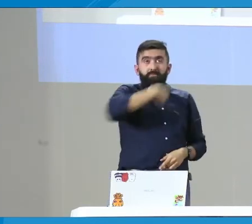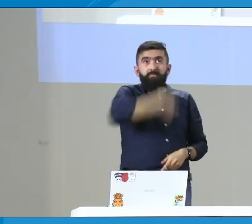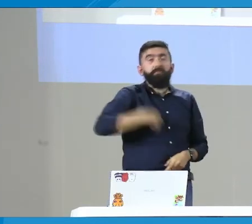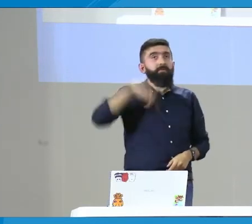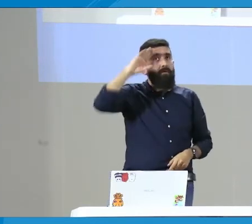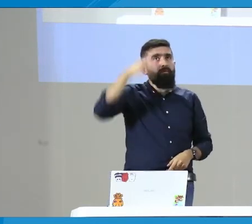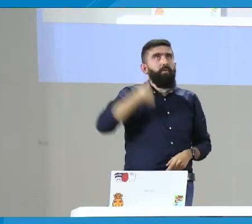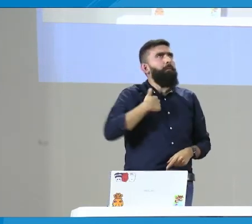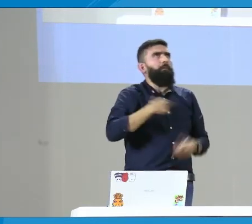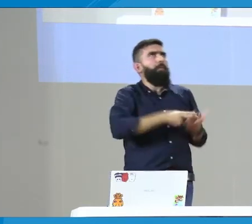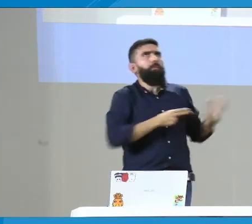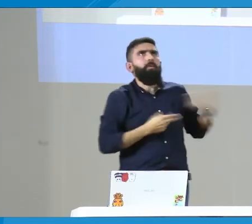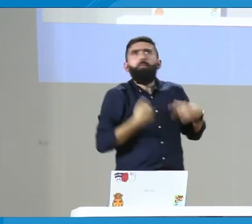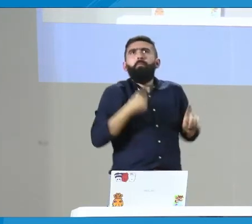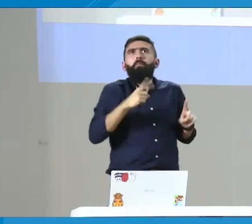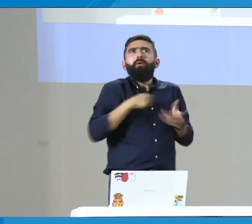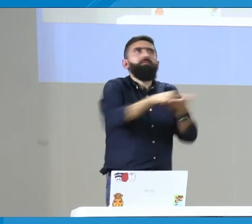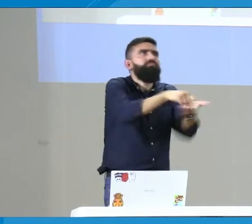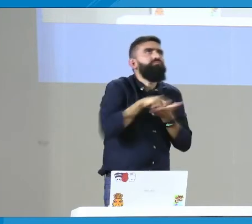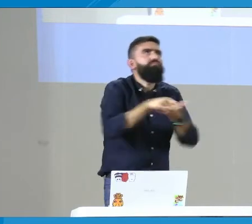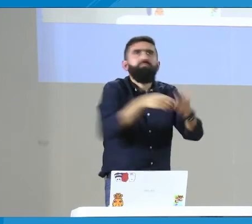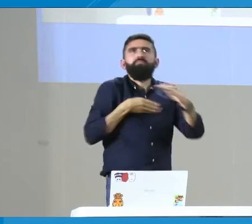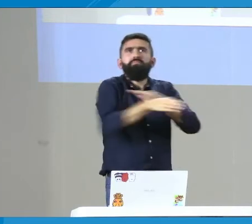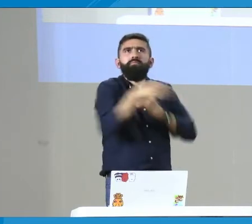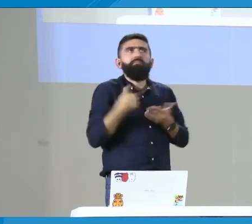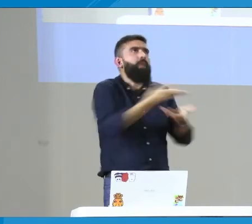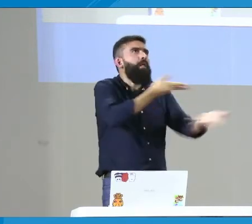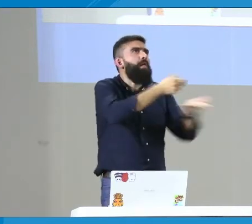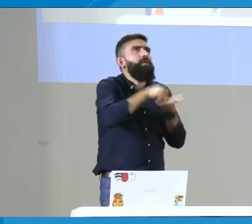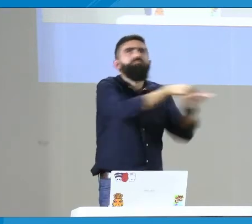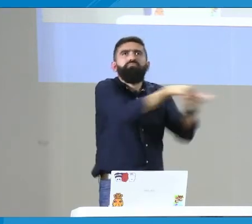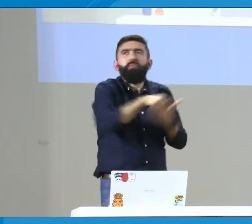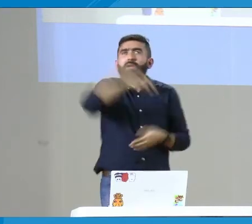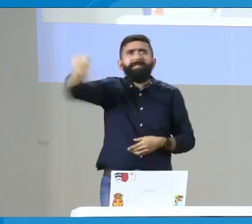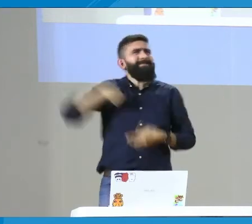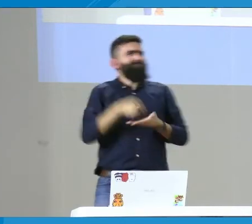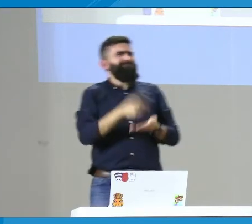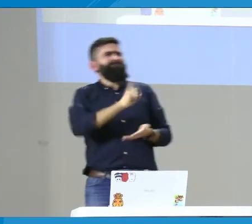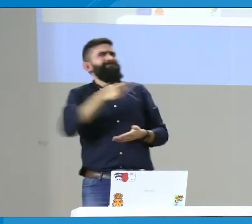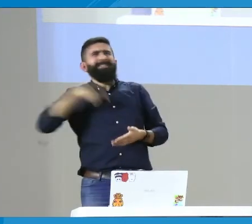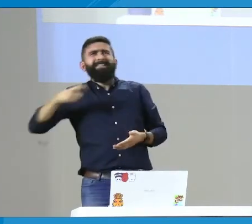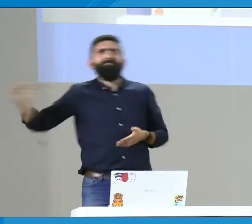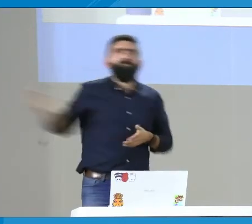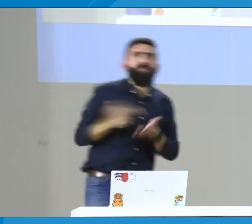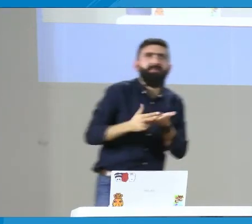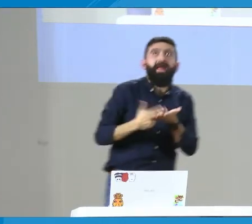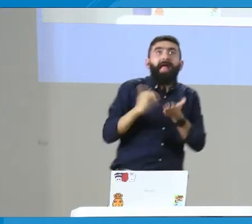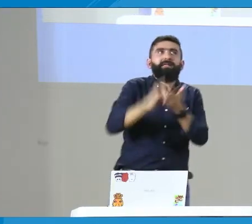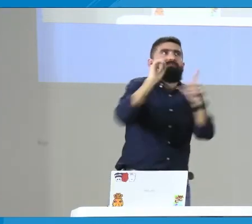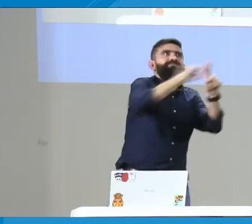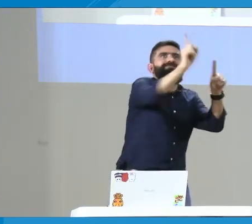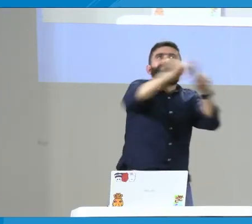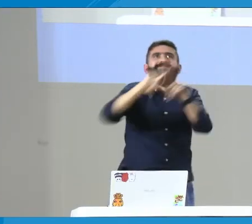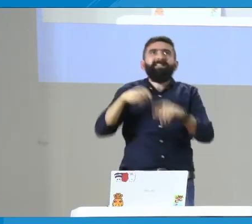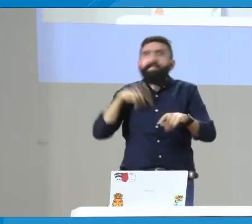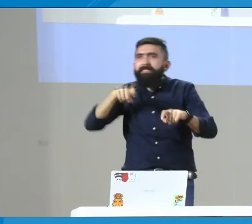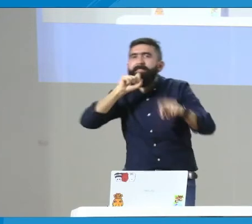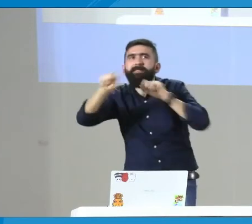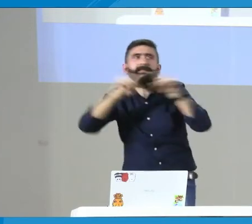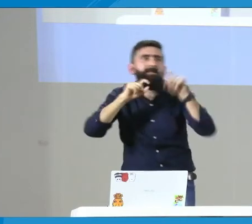eso es lo que queremos saber, ¿cómo estamos a nivel nacional? Yo, Jesús, digo, no, pues yo las veces que he ido a varios contextos, pues me comunico de manera escrita, o